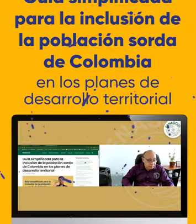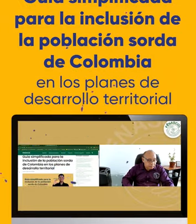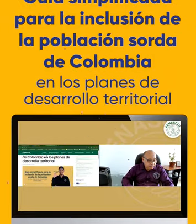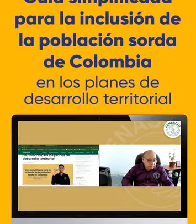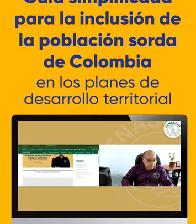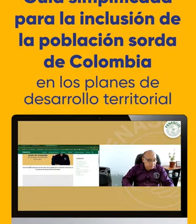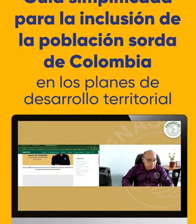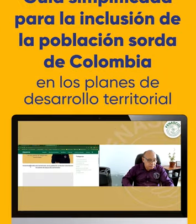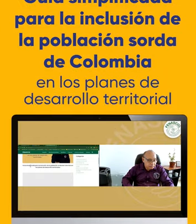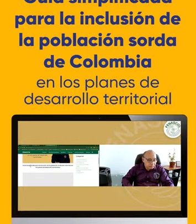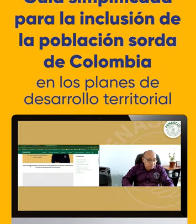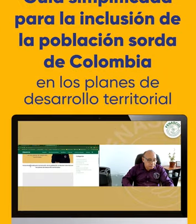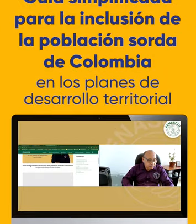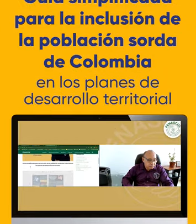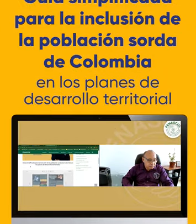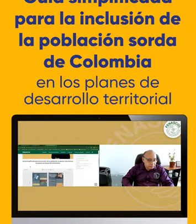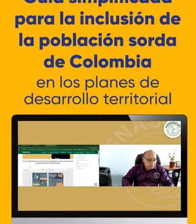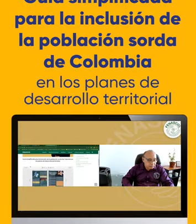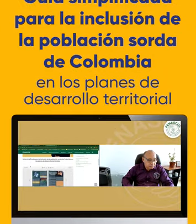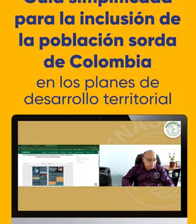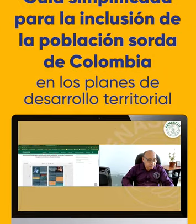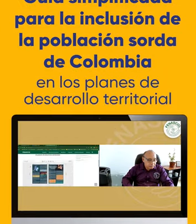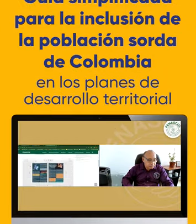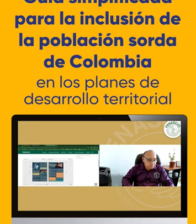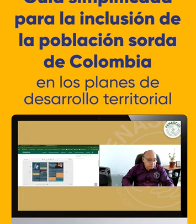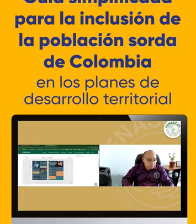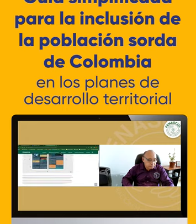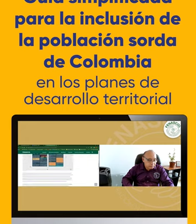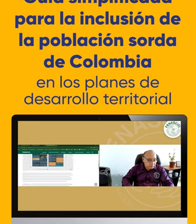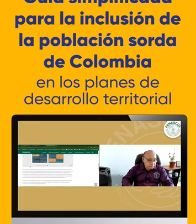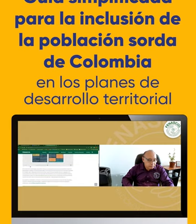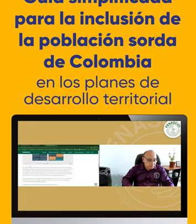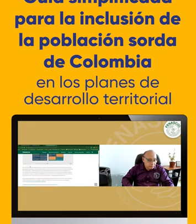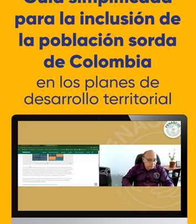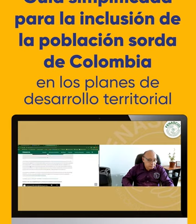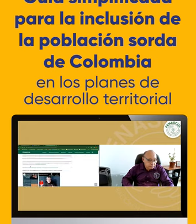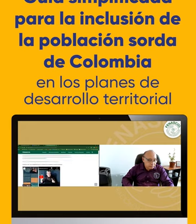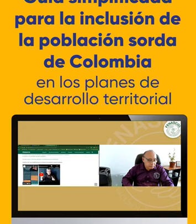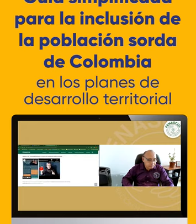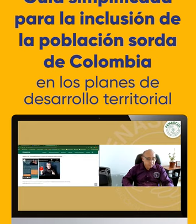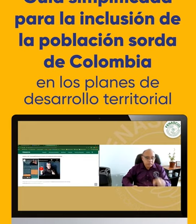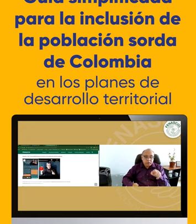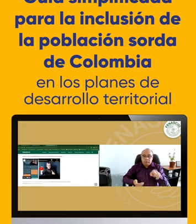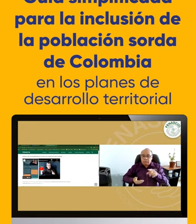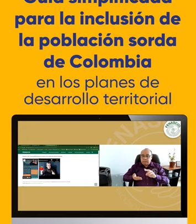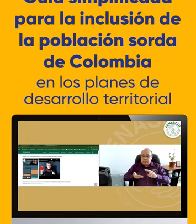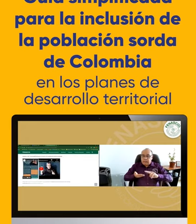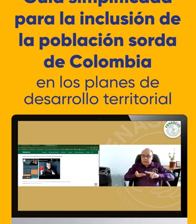Guía simplificada para la inclusión de la población sorda de Colombia en los planes de desarrollo territorial.